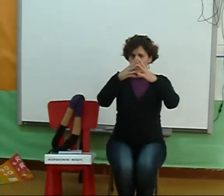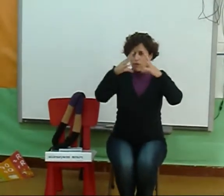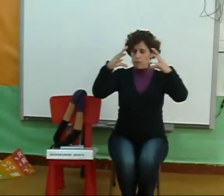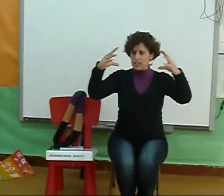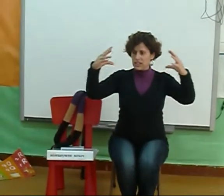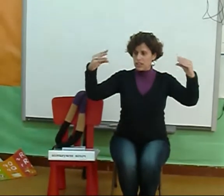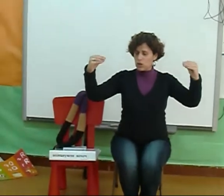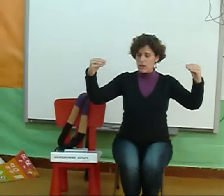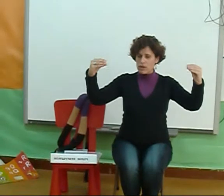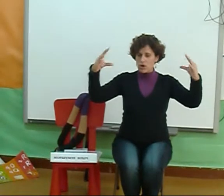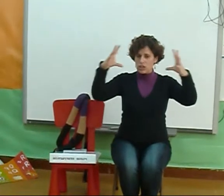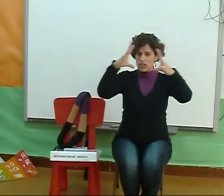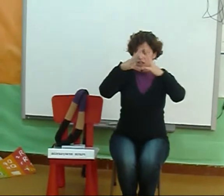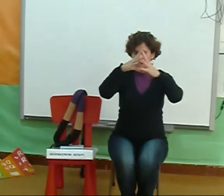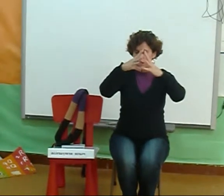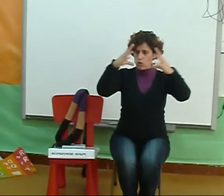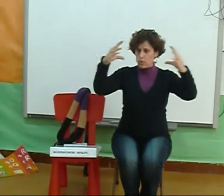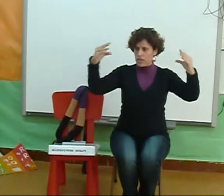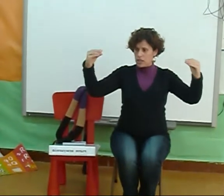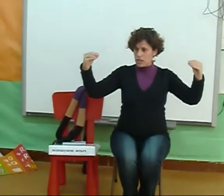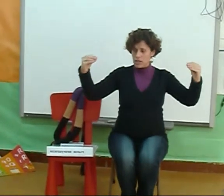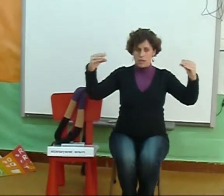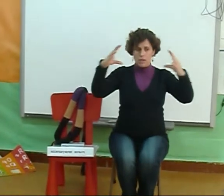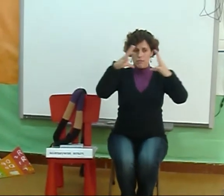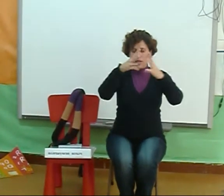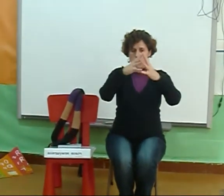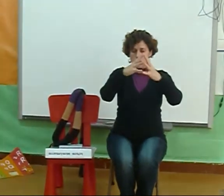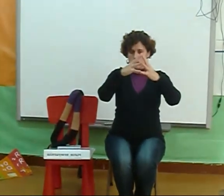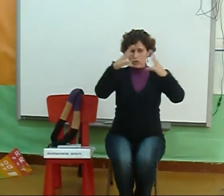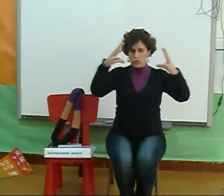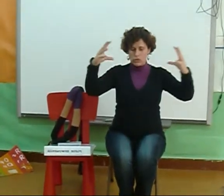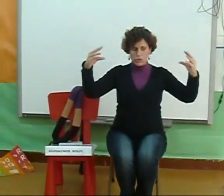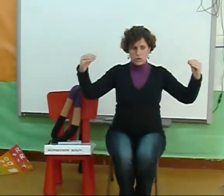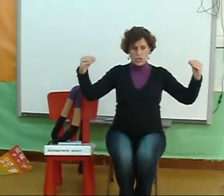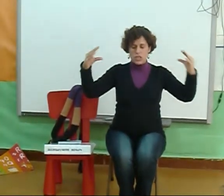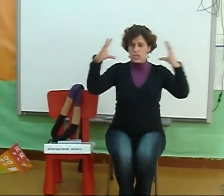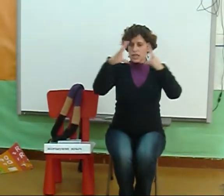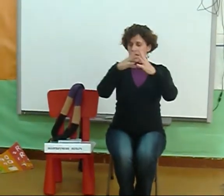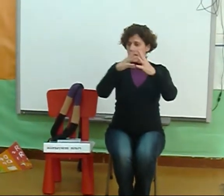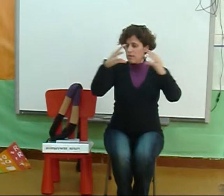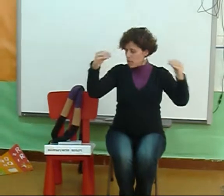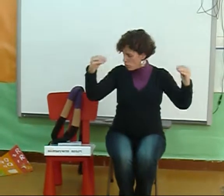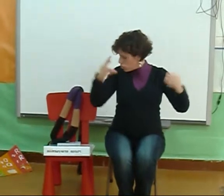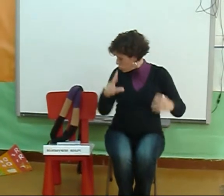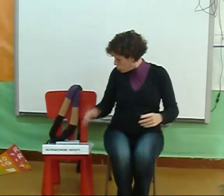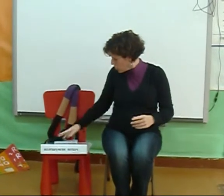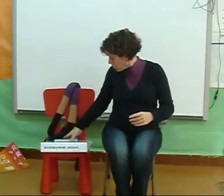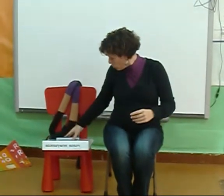unha forma así Como de balón de rugby Sí Melón Sandía e melón E non sei se nos queda algún